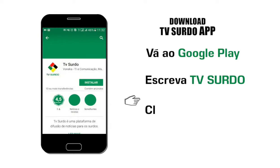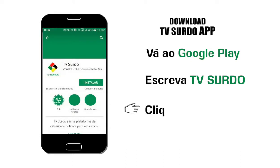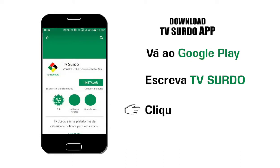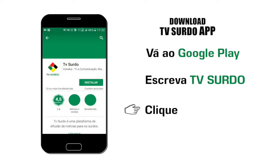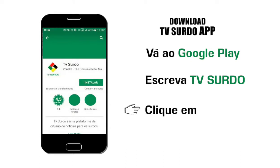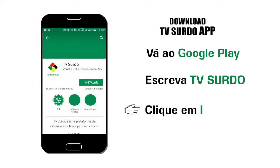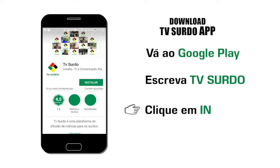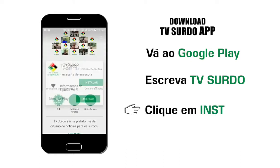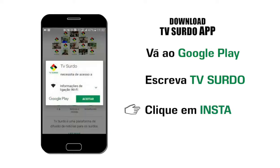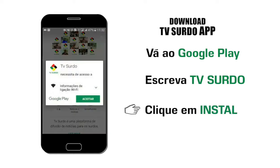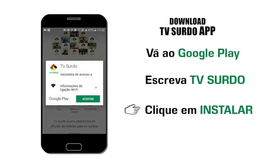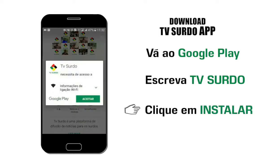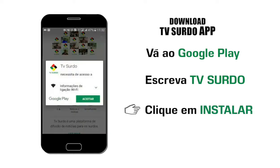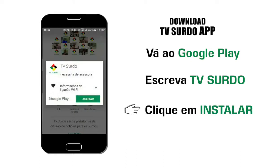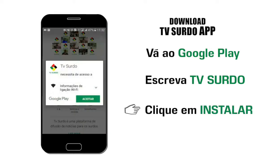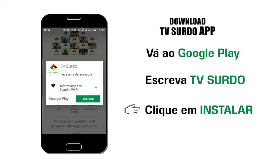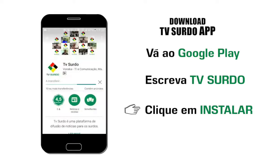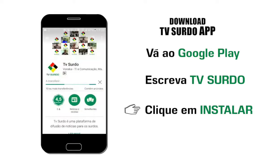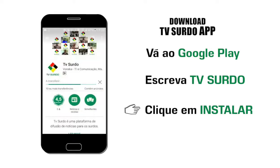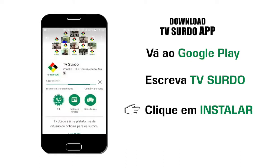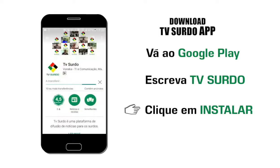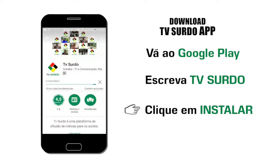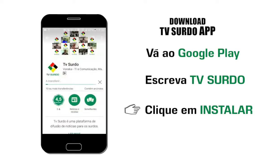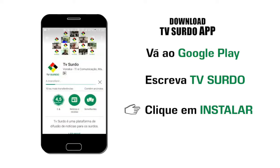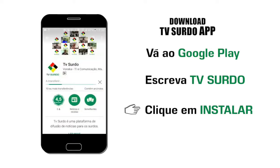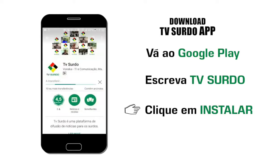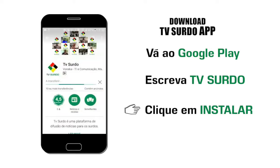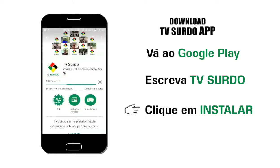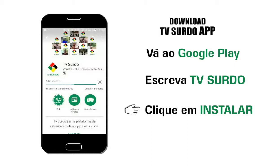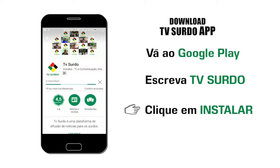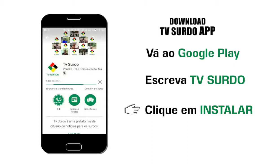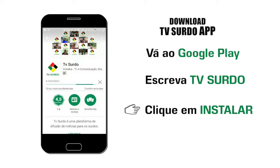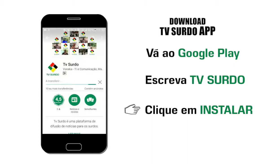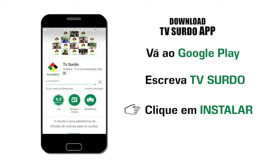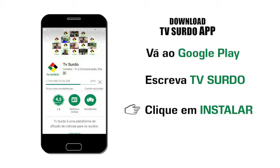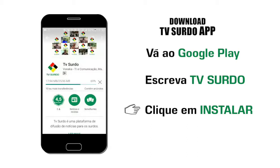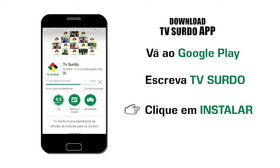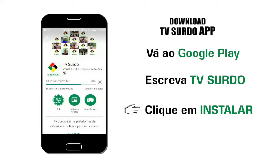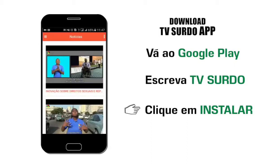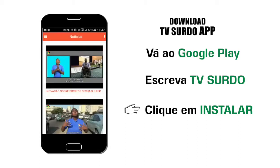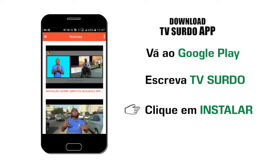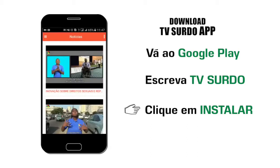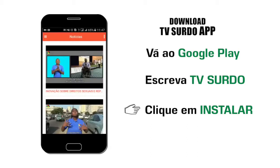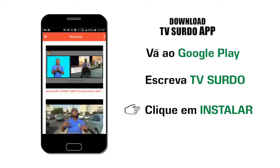Clique no ícone com o emblema da TV Surdo e, de seguida, instale. E já está.